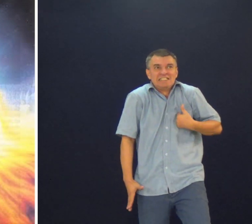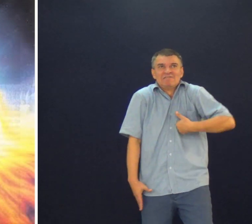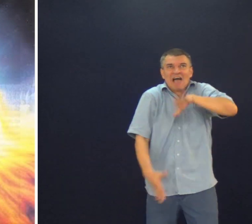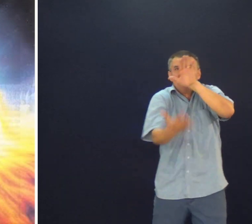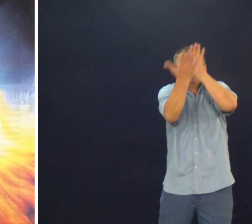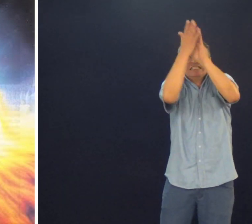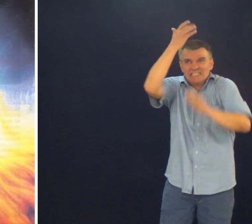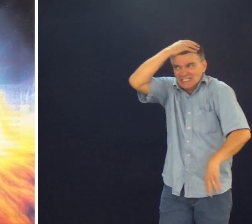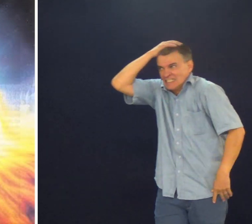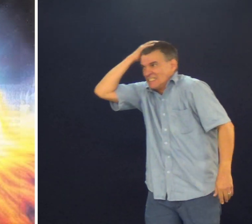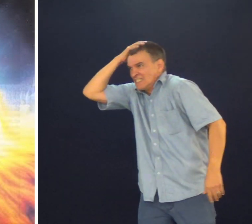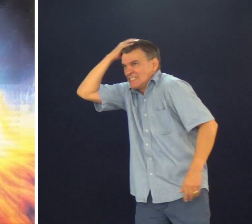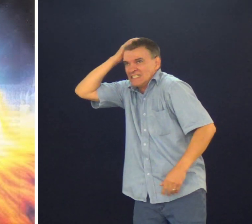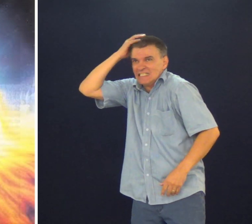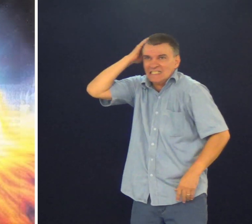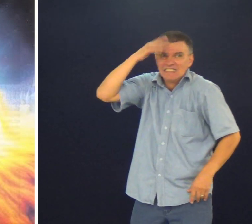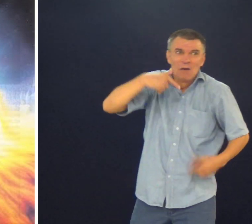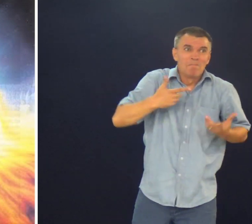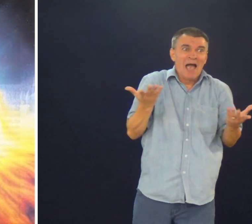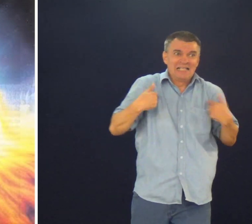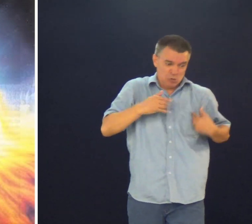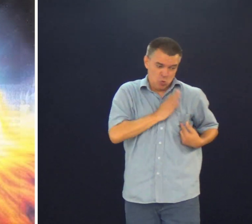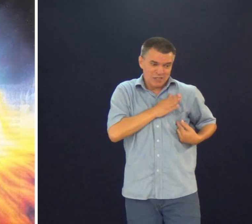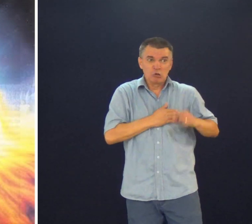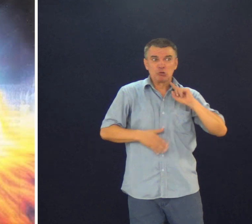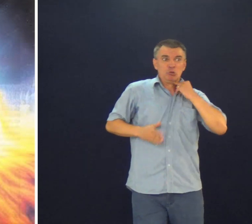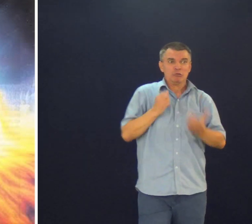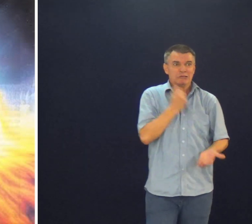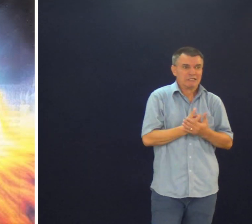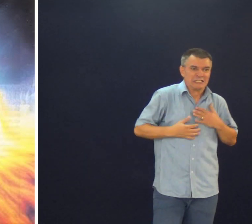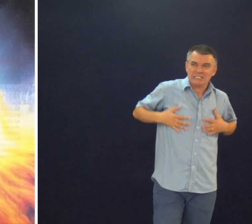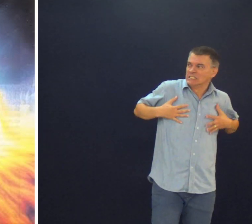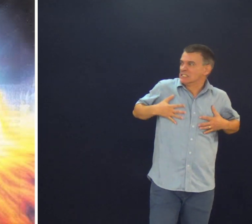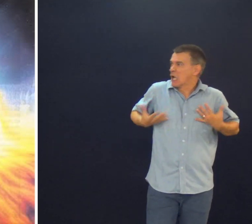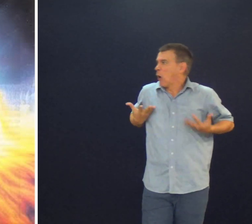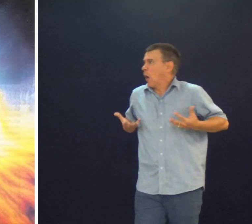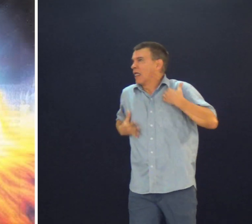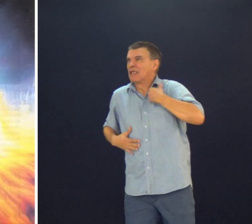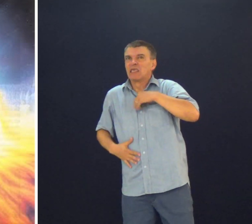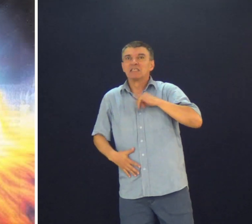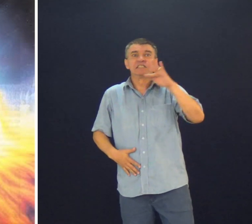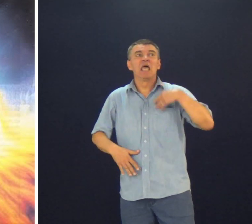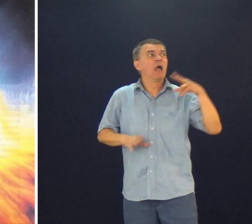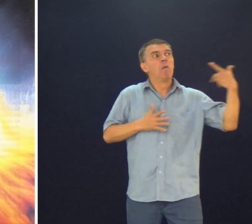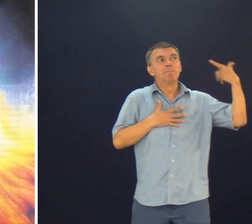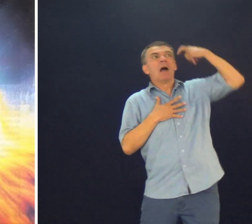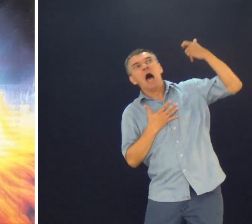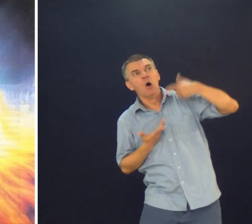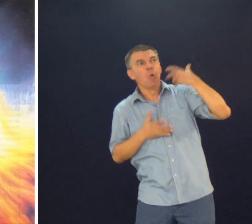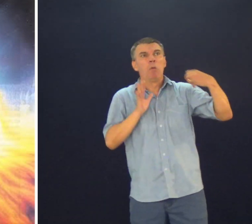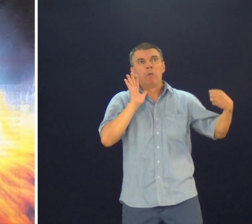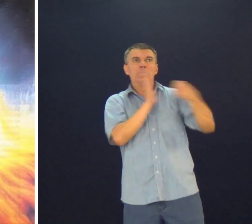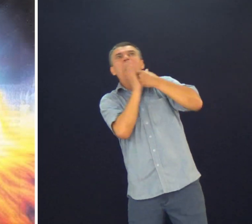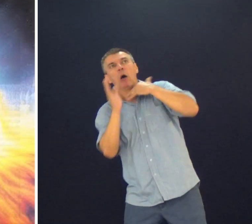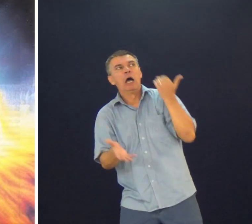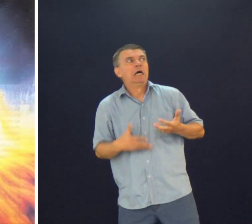pastor Como é que vai ser? Meu Deus do céu Meu coração está sujo Está tudo errado em mim E agora? E vai que eu